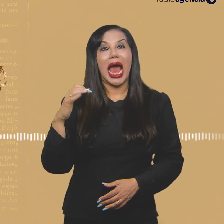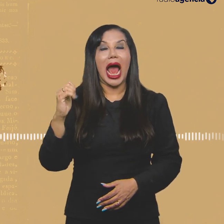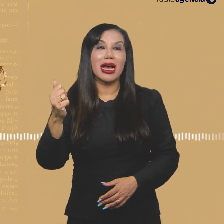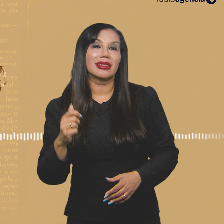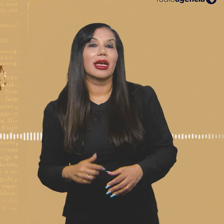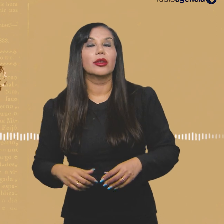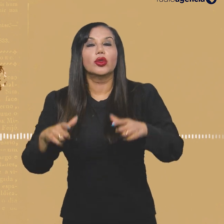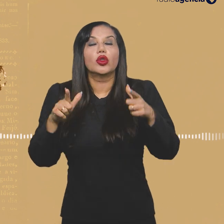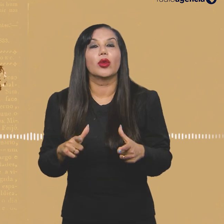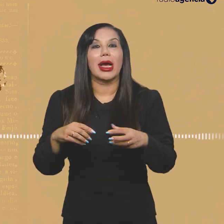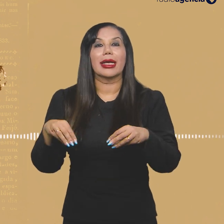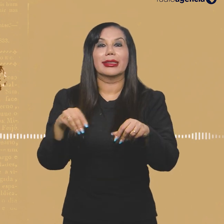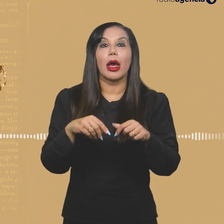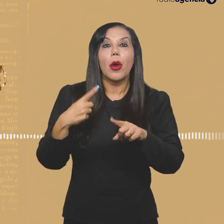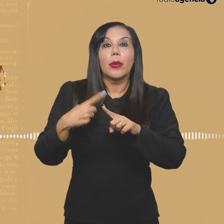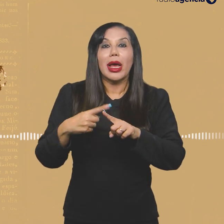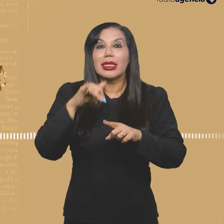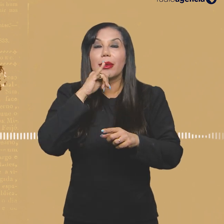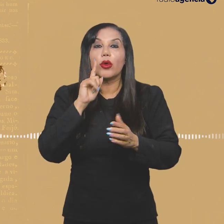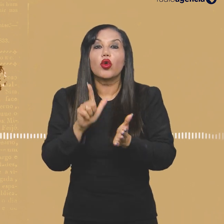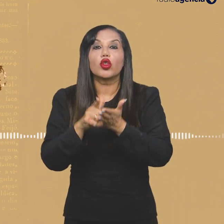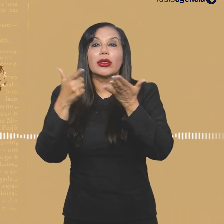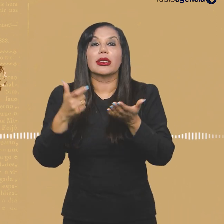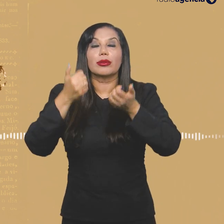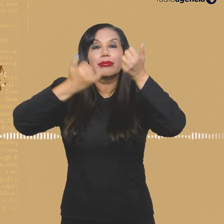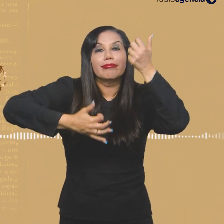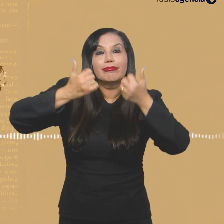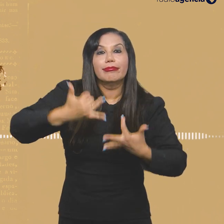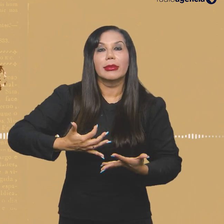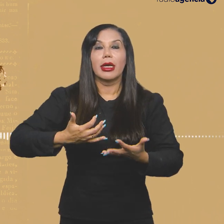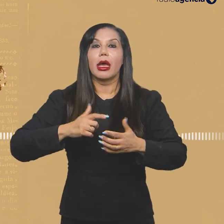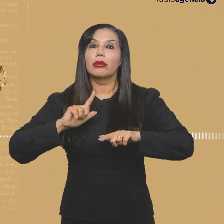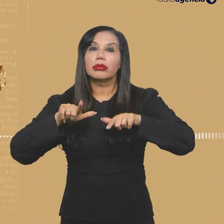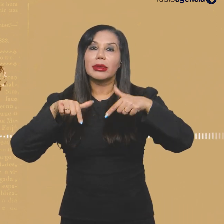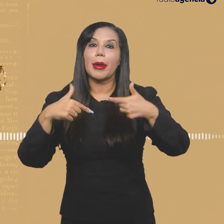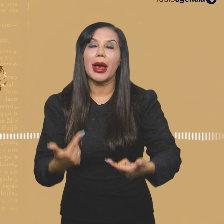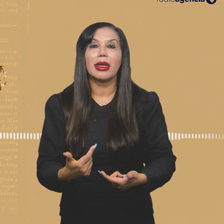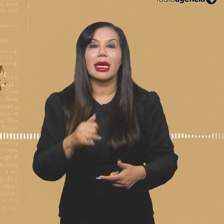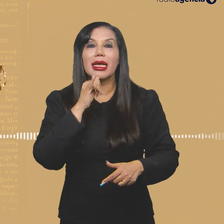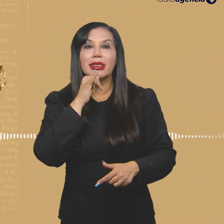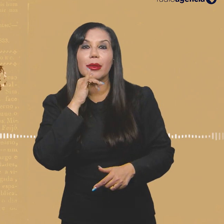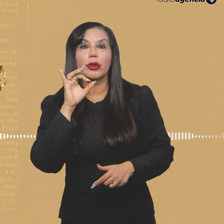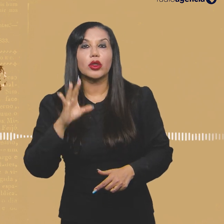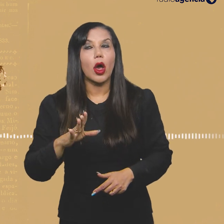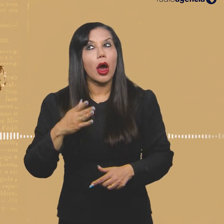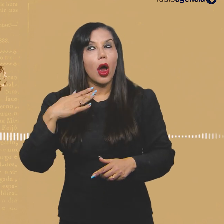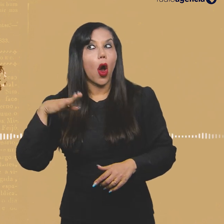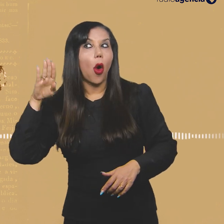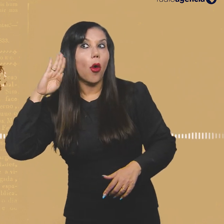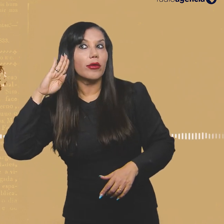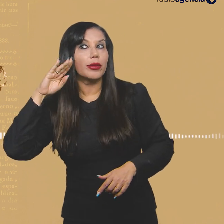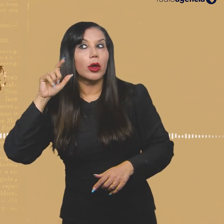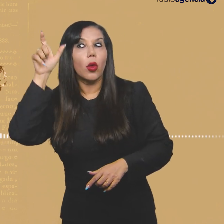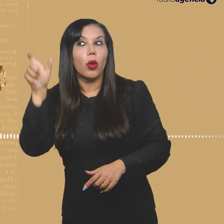Porque a gente vê que muitas vezes o jornalismo, até por uma questão de querer ter essa coisa dinâmica, ele se limita a ouvir a fonte